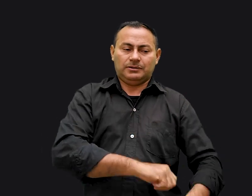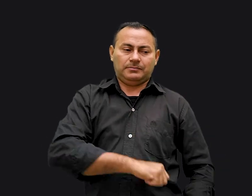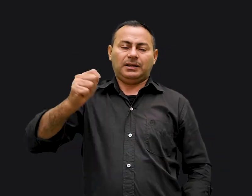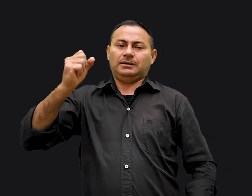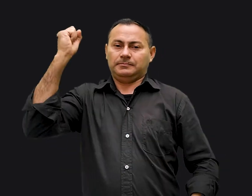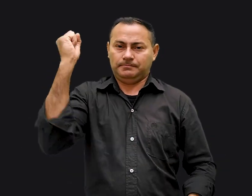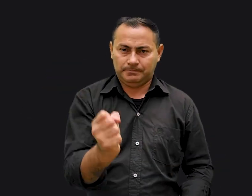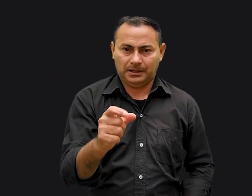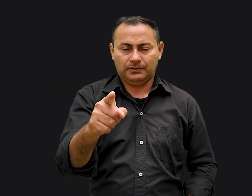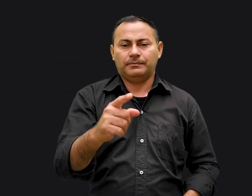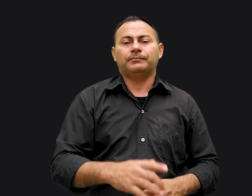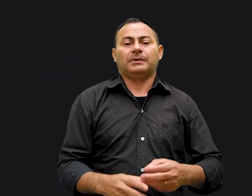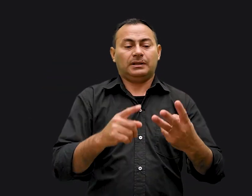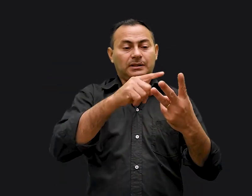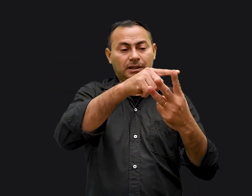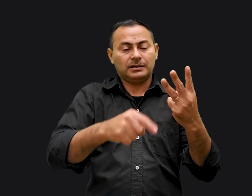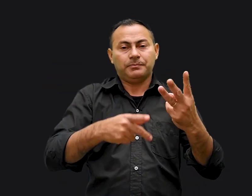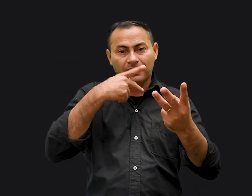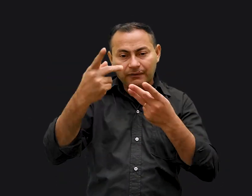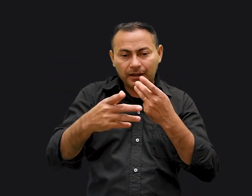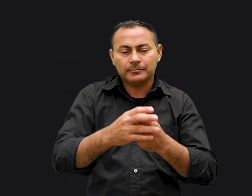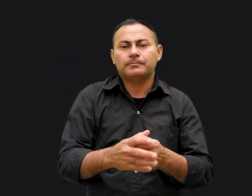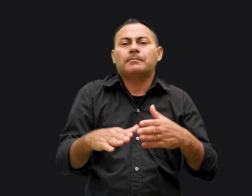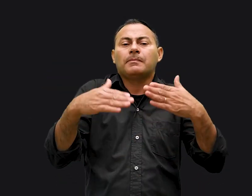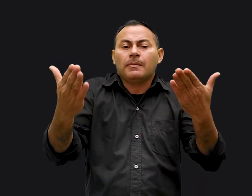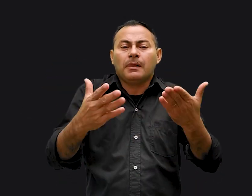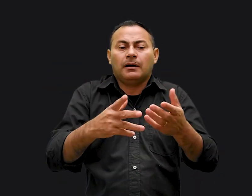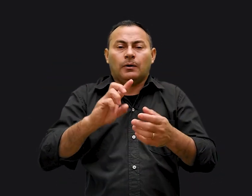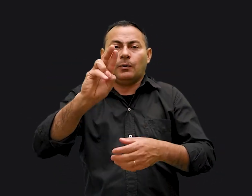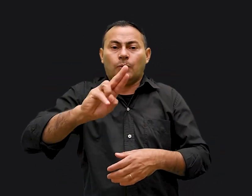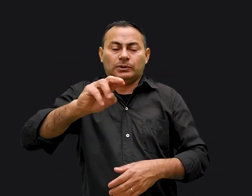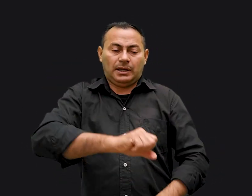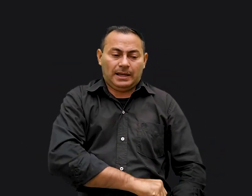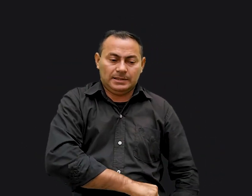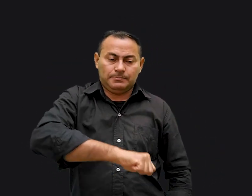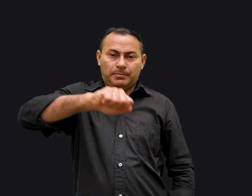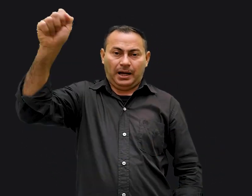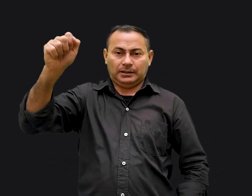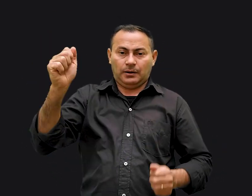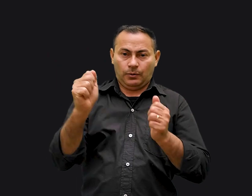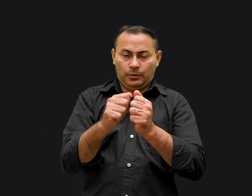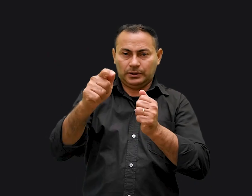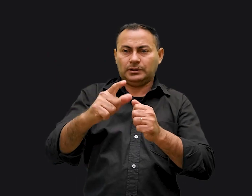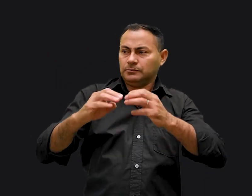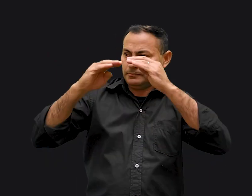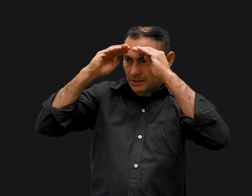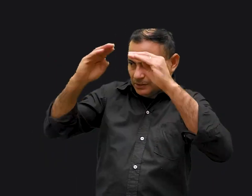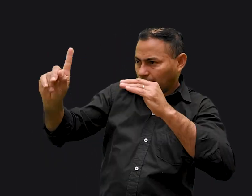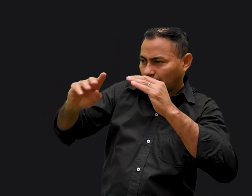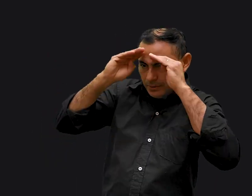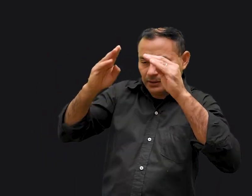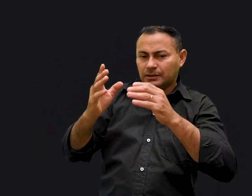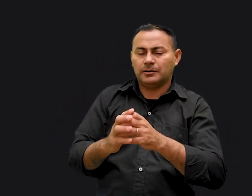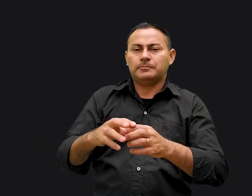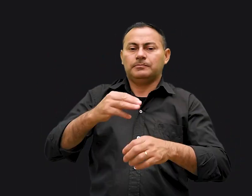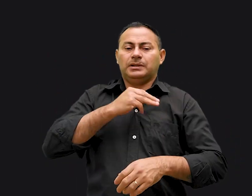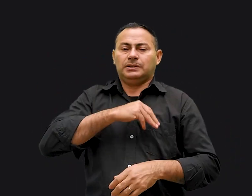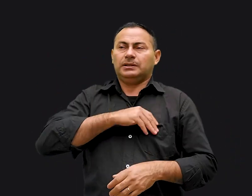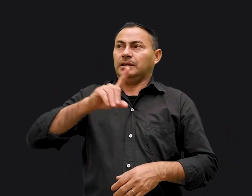em vão Três vezes ele diz isso Enquanto ele estiver usando a espada com você se você desobedeceu, ele será um ministro de Deus